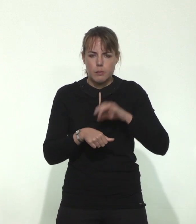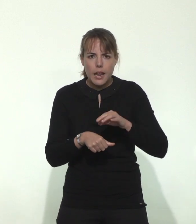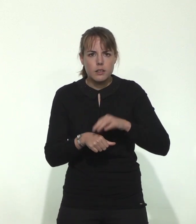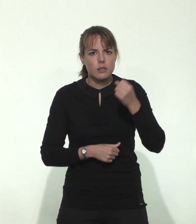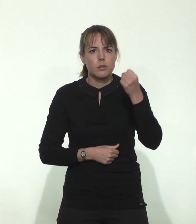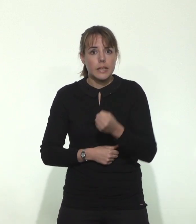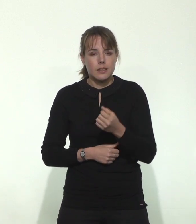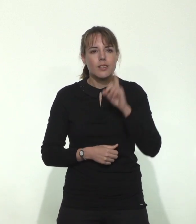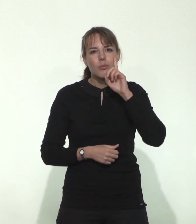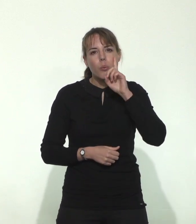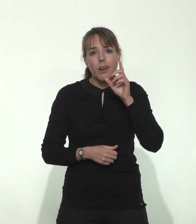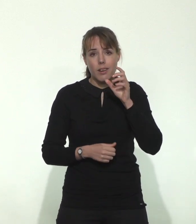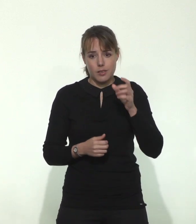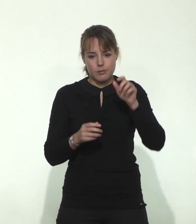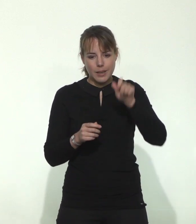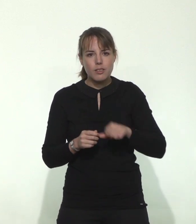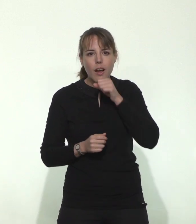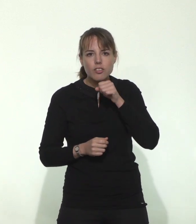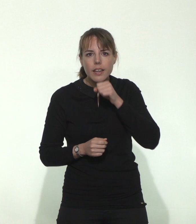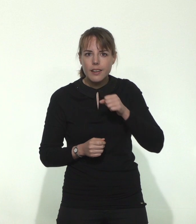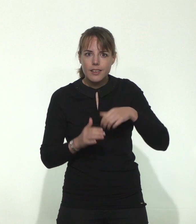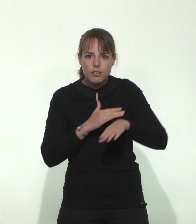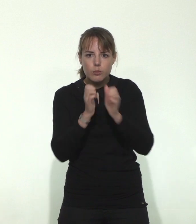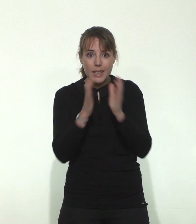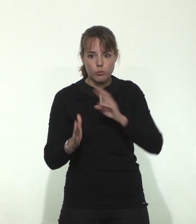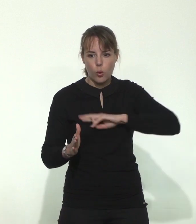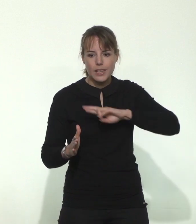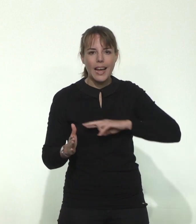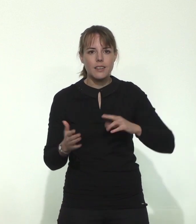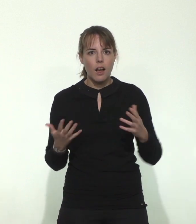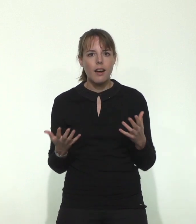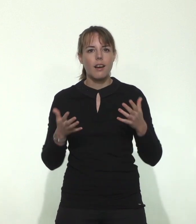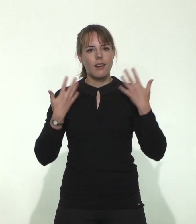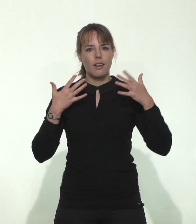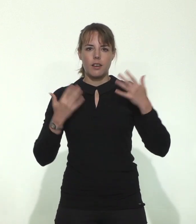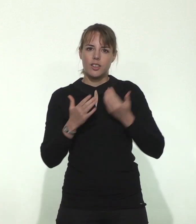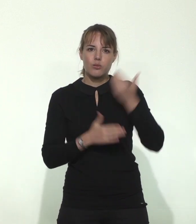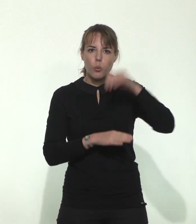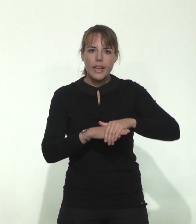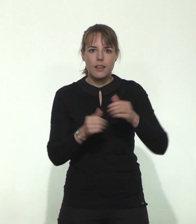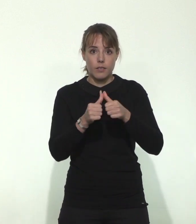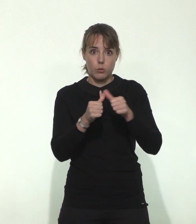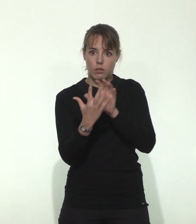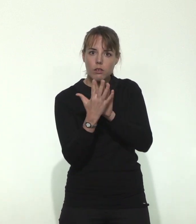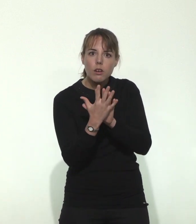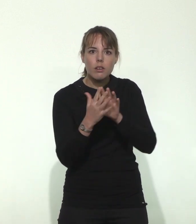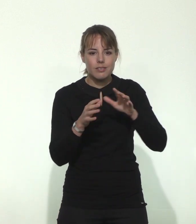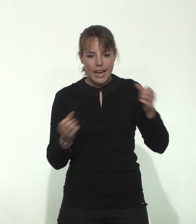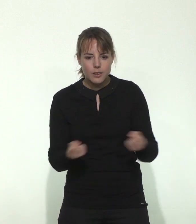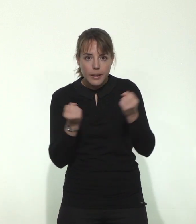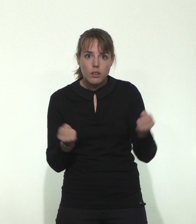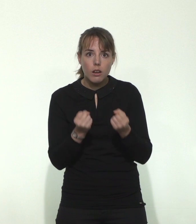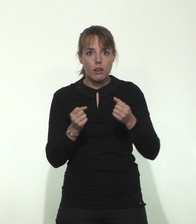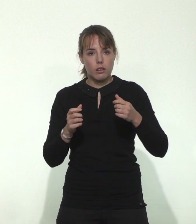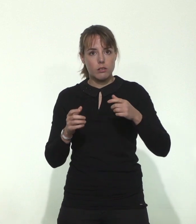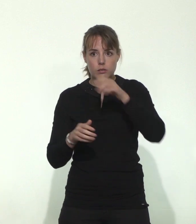dont le seul quotidien est justement d'avoir une vie sociale, de rencontrer d'autres personnes, de rencontrer des animateurs, de rencontrer l'équipe soignante.